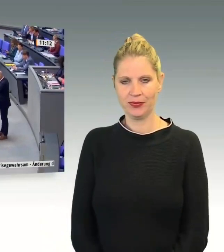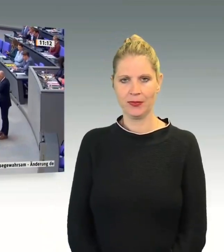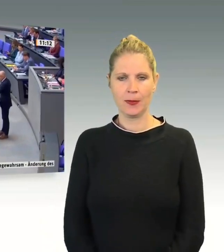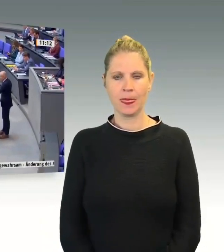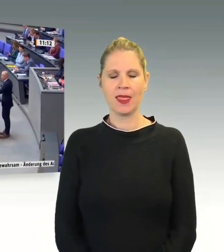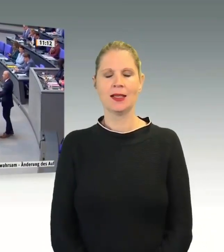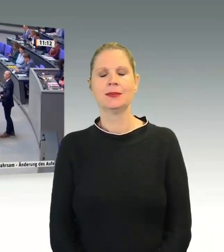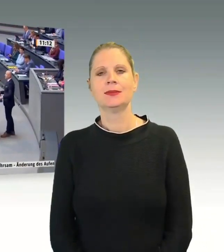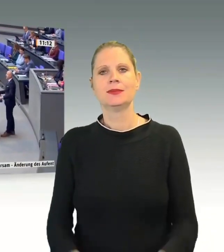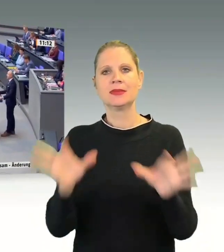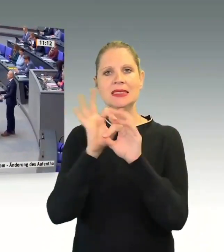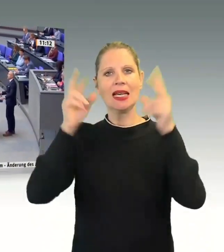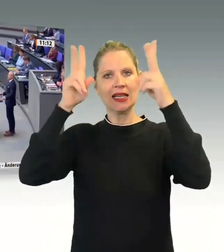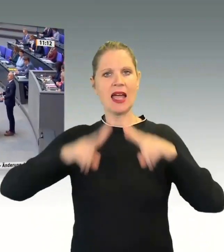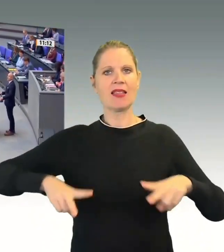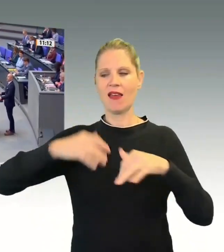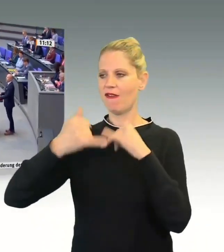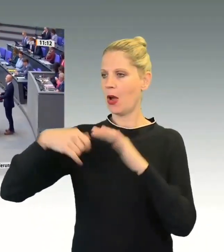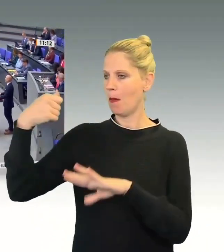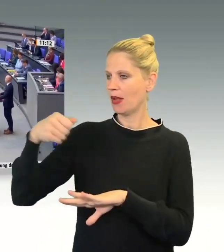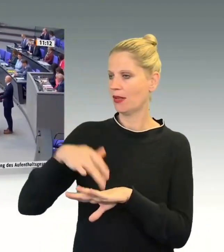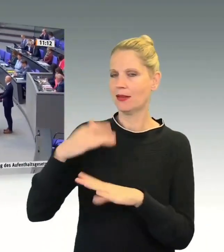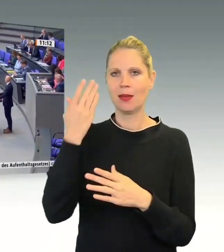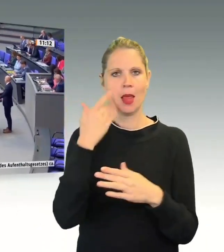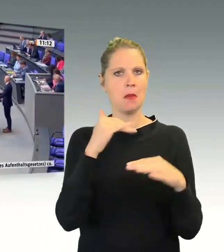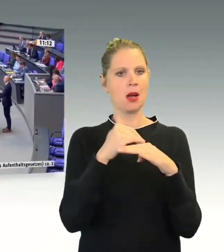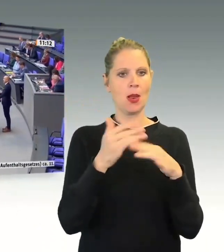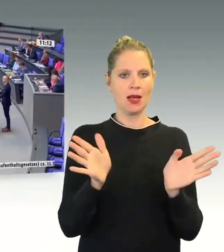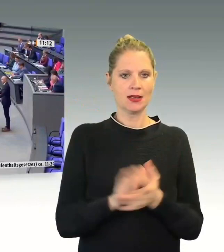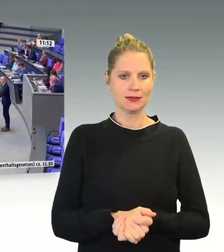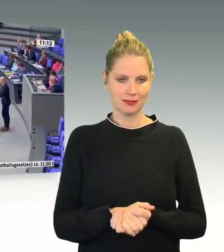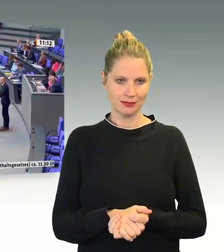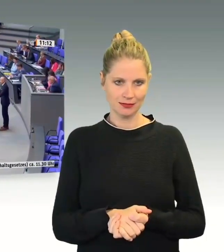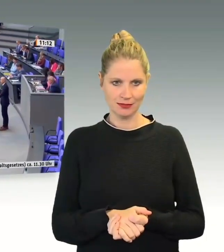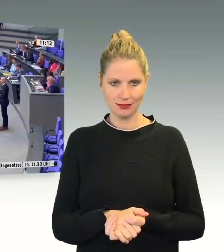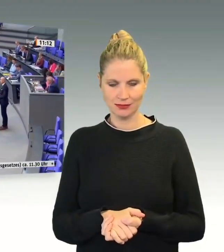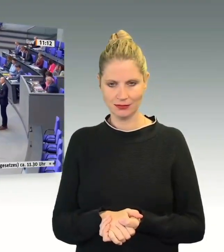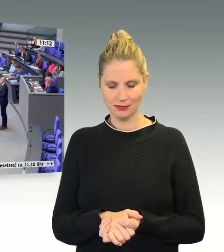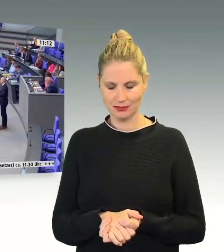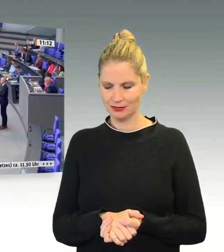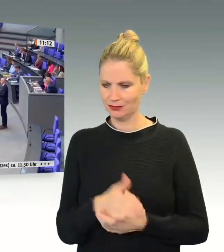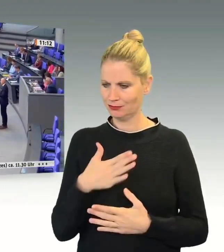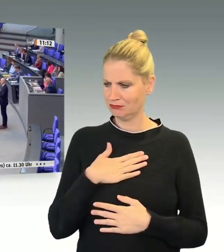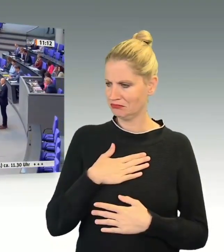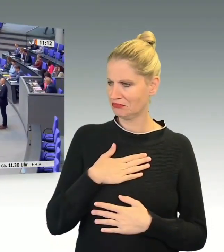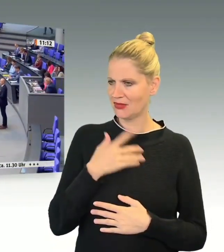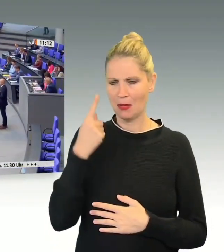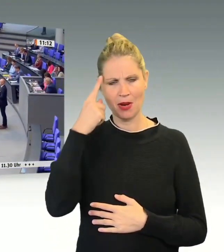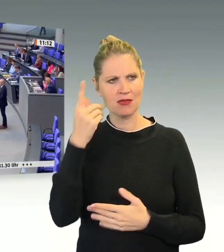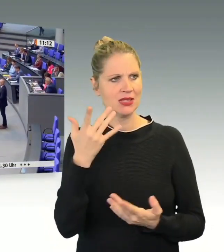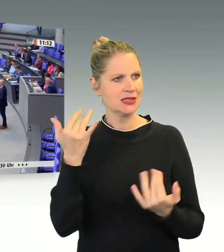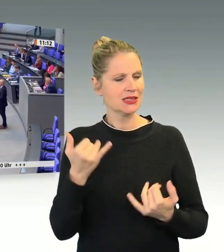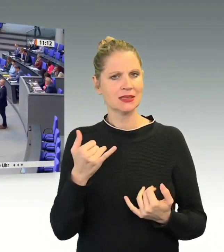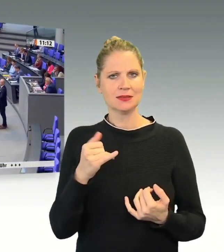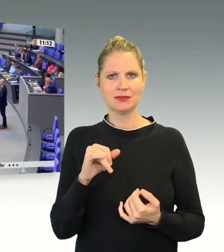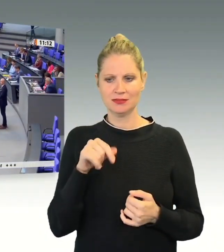Sehr geehrte Frau Präsidentin! Geschätzte Kolleginnen und Kollegen! Meine sehr verehrten Damen und Herren! Ich bin der Auffassung, dass so spätestens in dieser zweiten